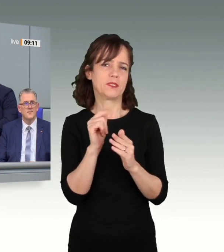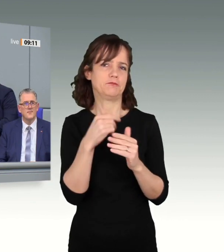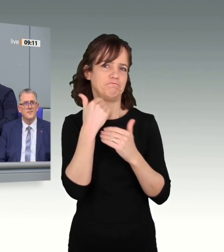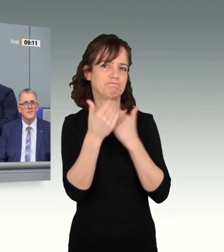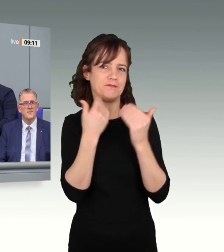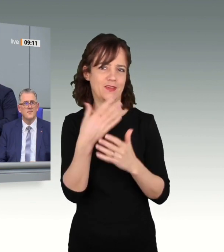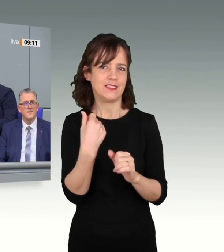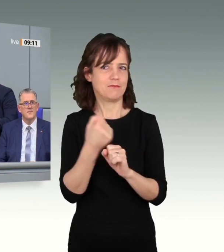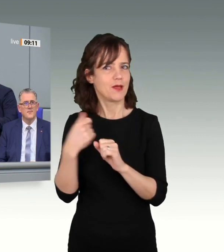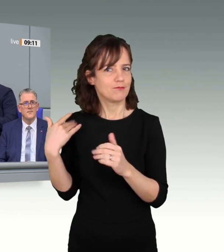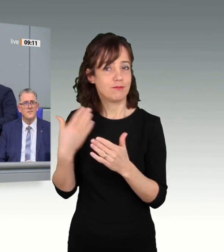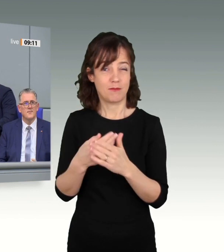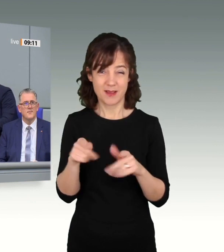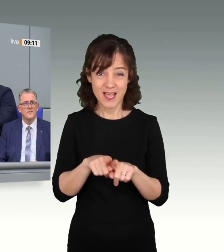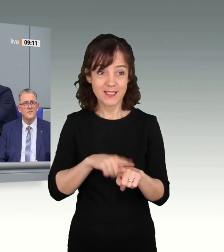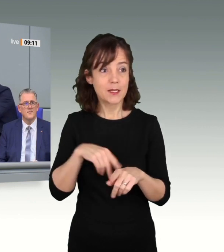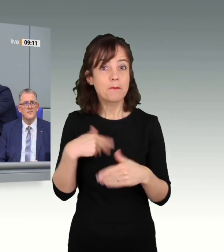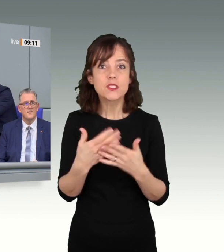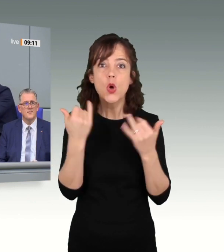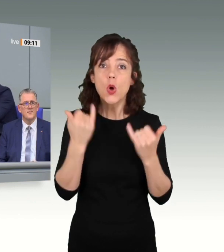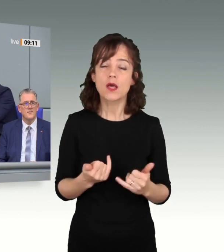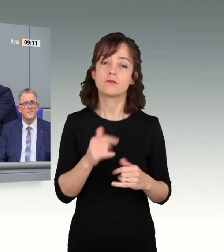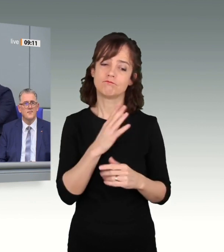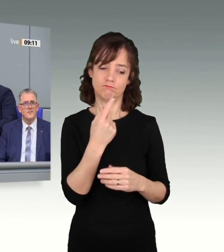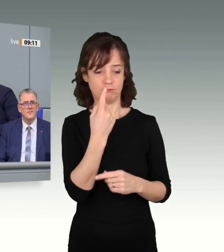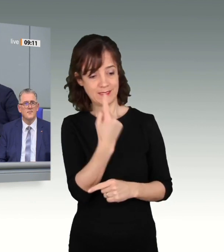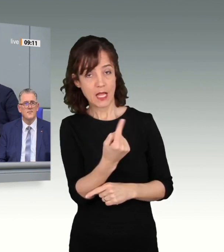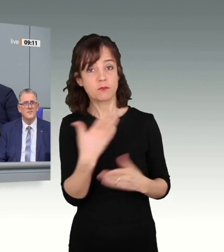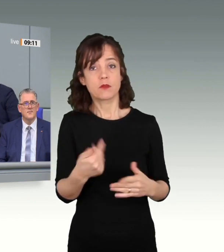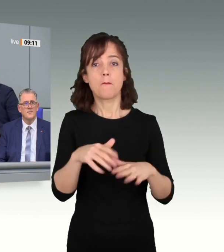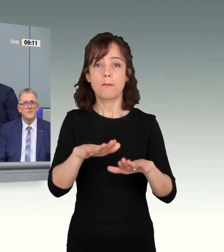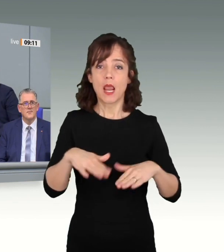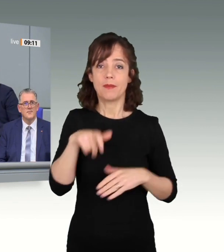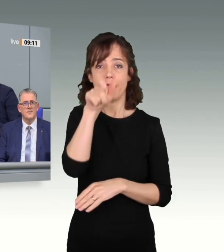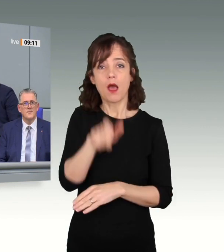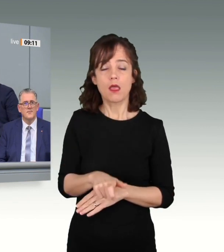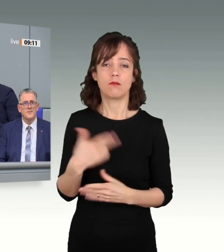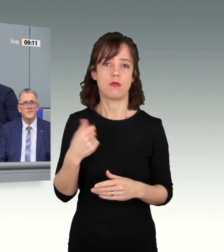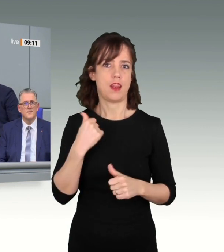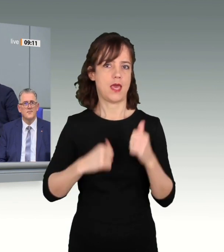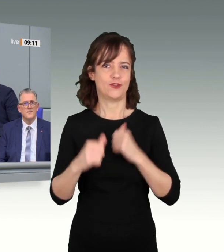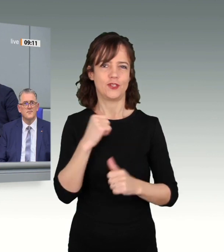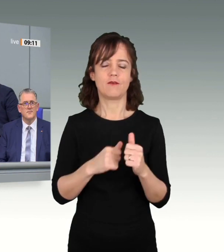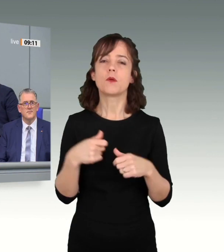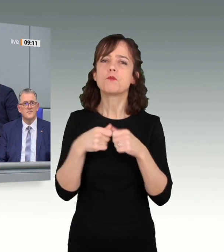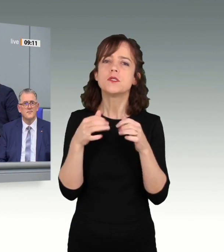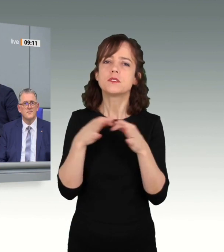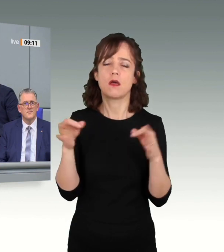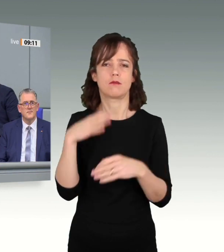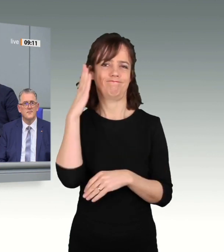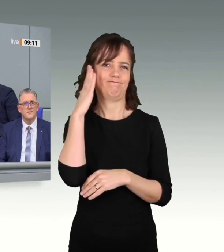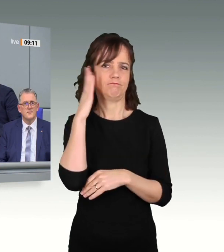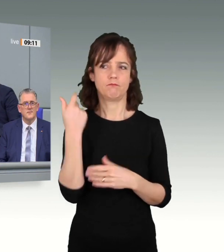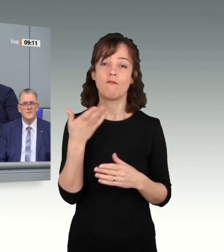Zugleich sind Sie aber bis heute Parlamentarier aus Leidenschaft. Sie kennen den Bundestag aus verschiedenen Perspektiven